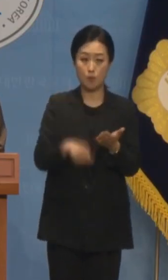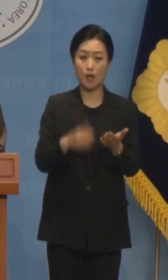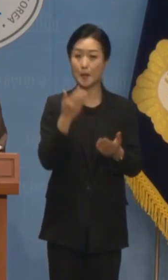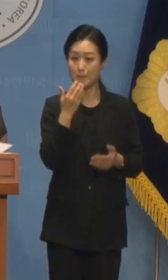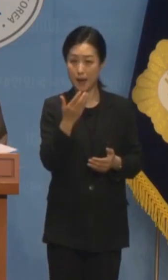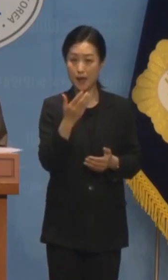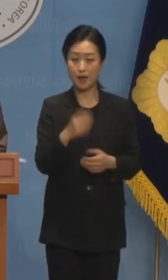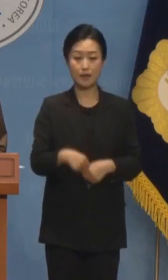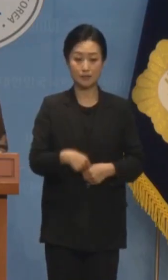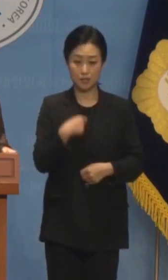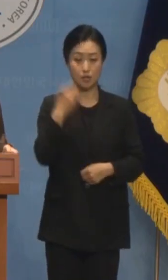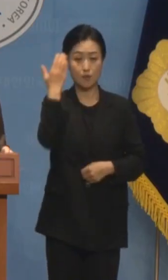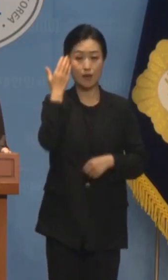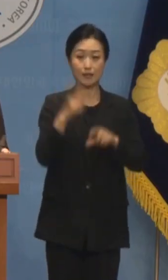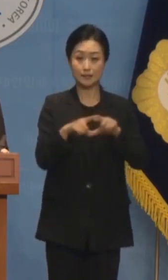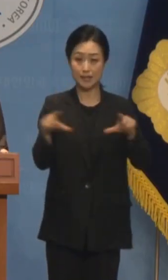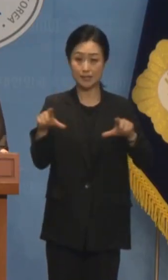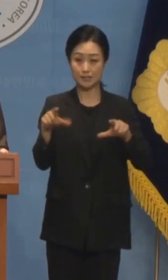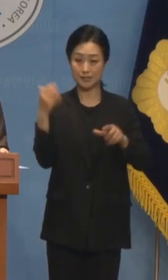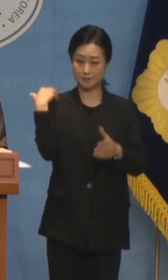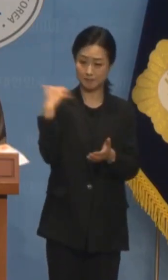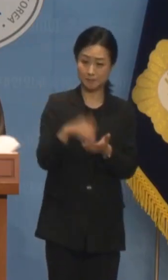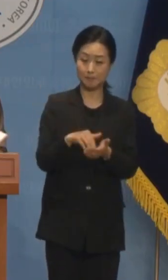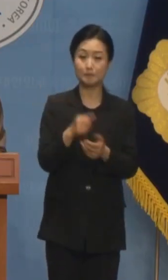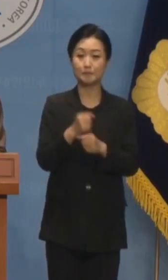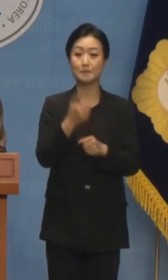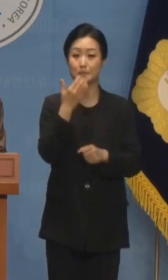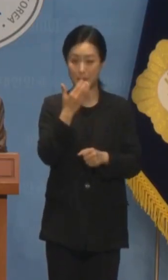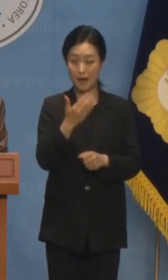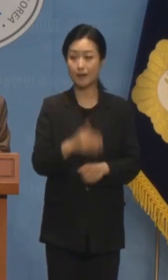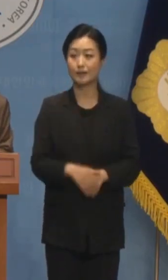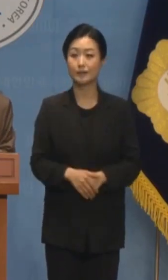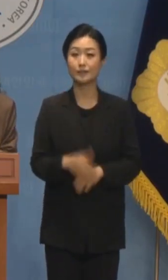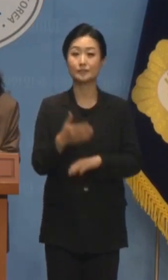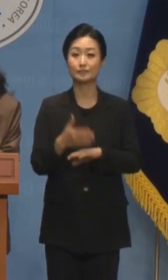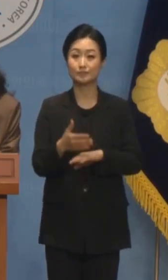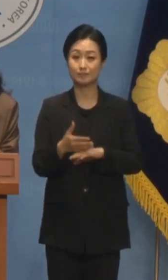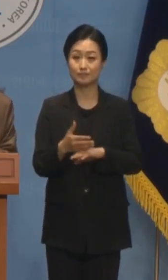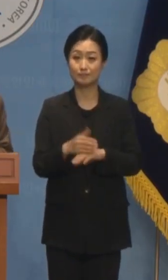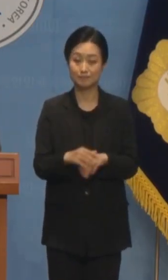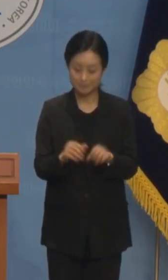정의와 상식을 되돌리겠습니다 감사합니다